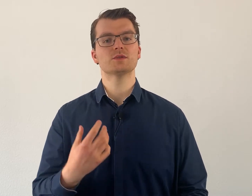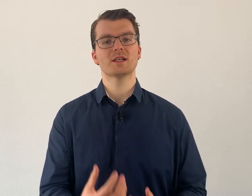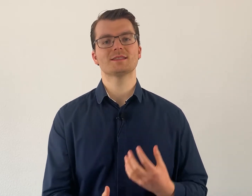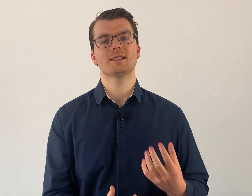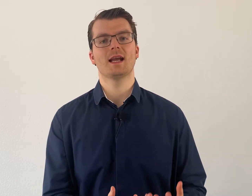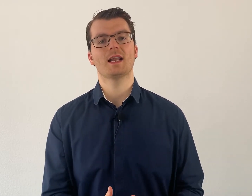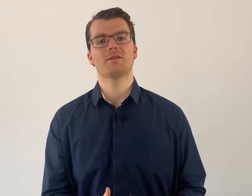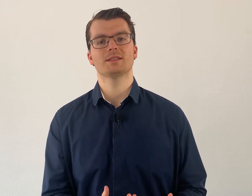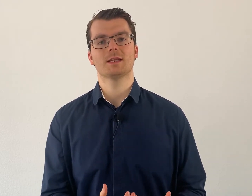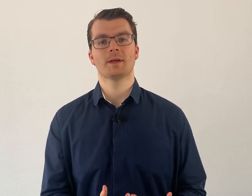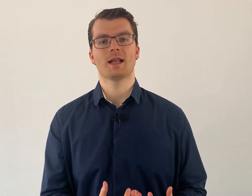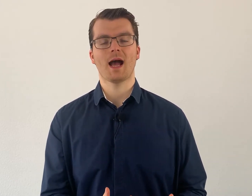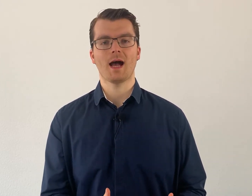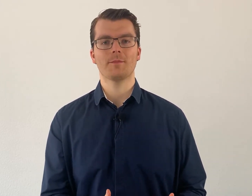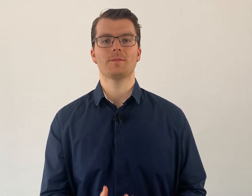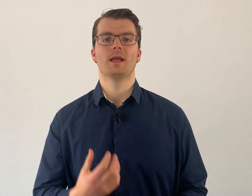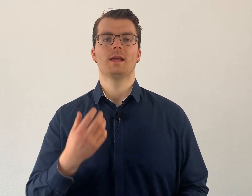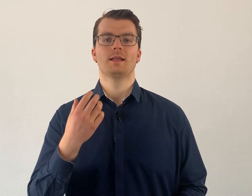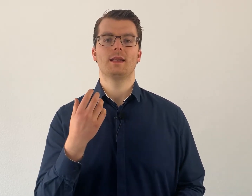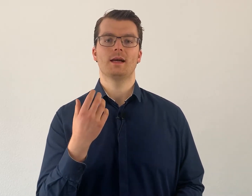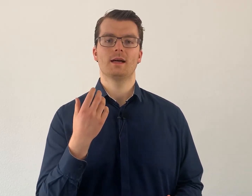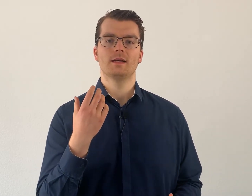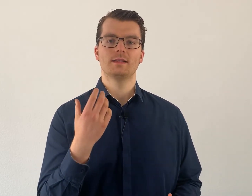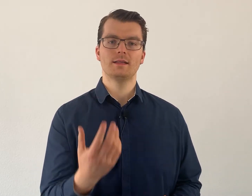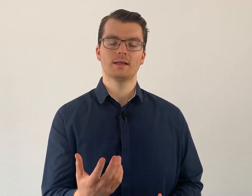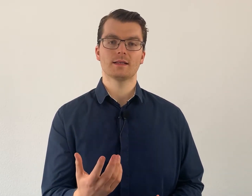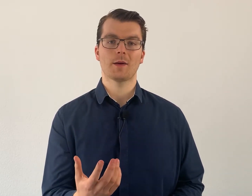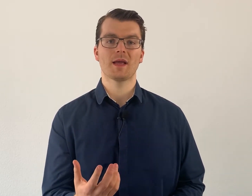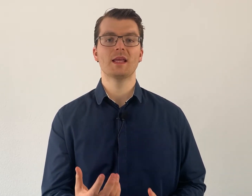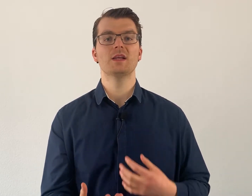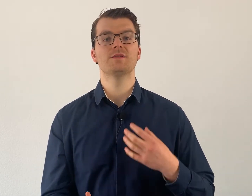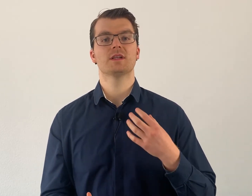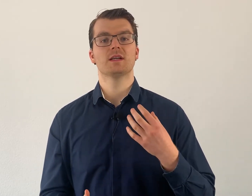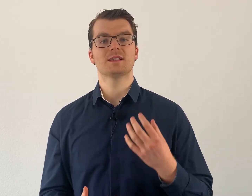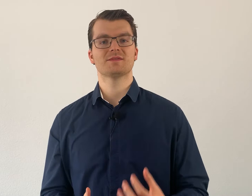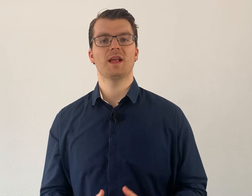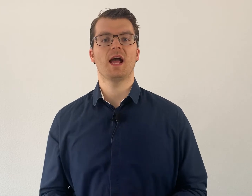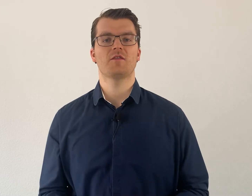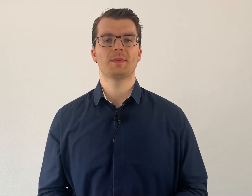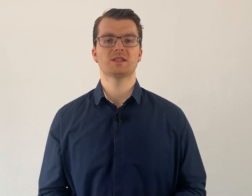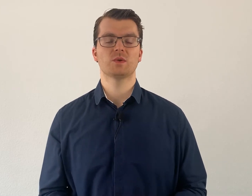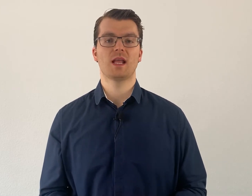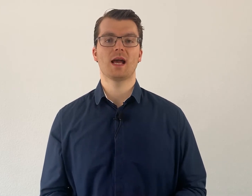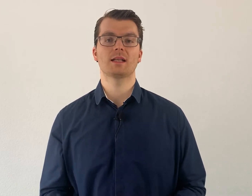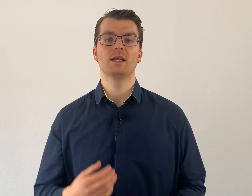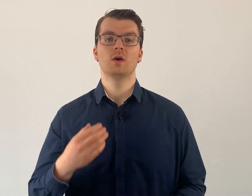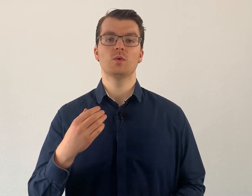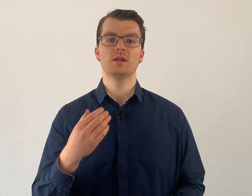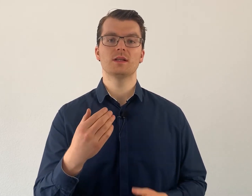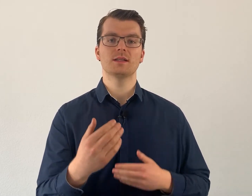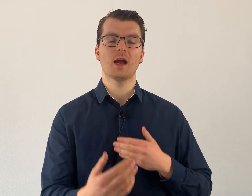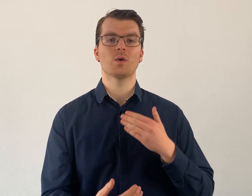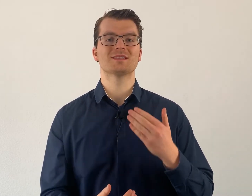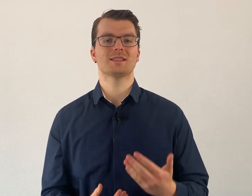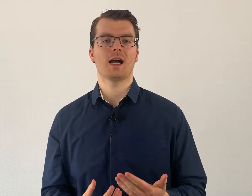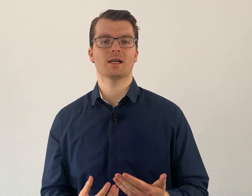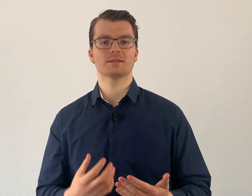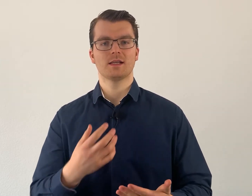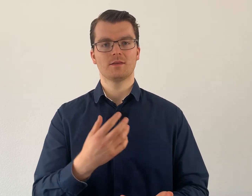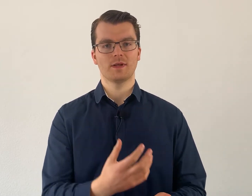solltest idealerweise jemanden haben, der dir dabei hilft, das Fingeralphabet zu lernen und dir auch sagt, wenn